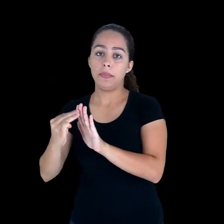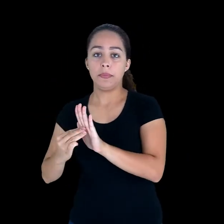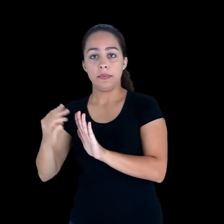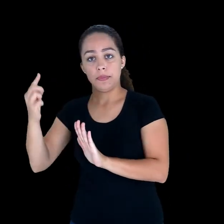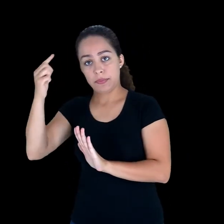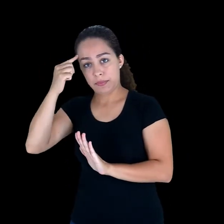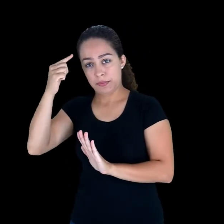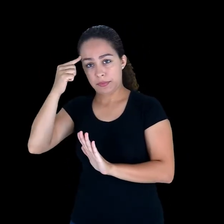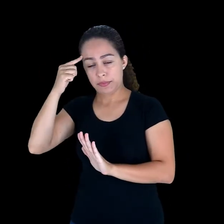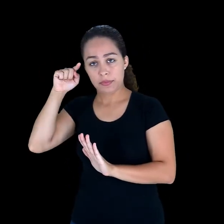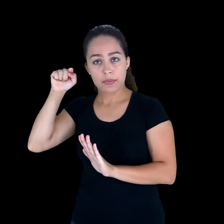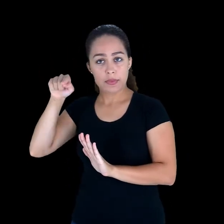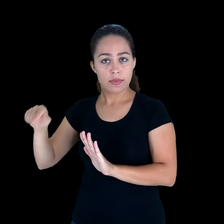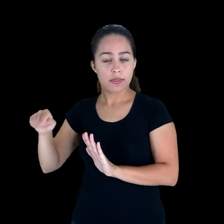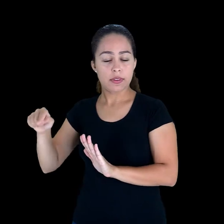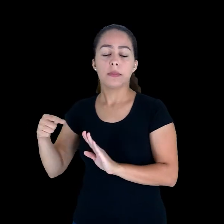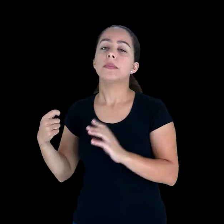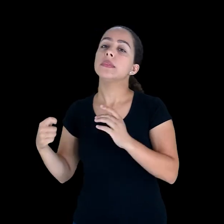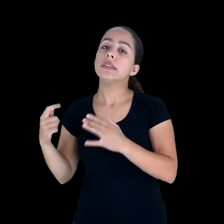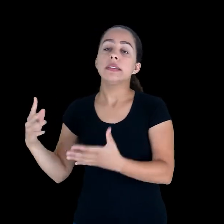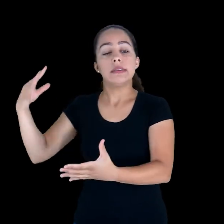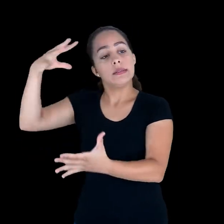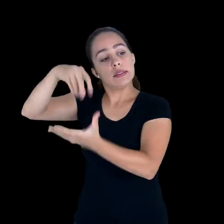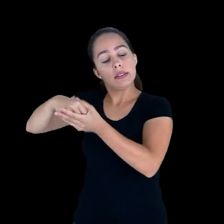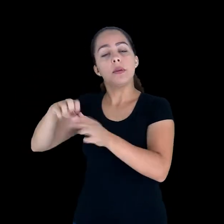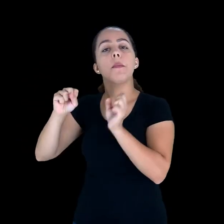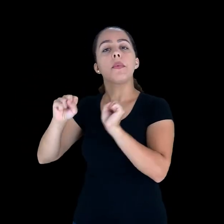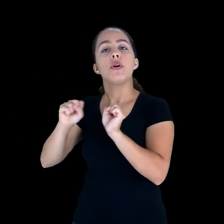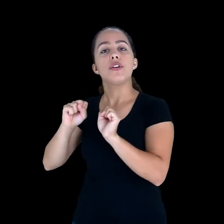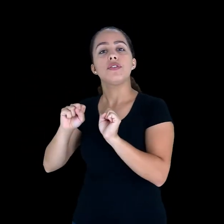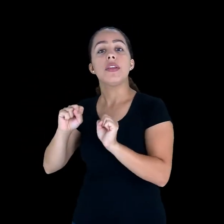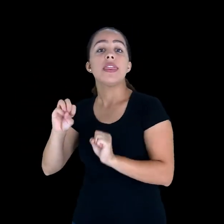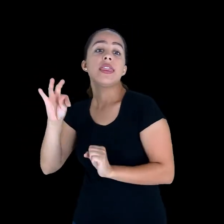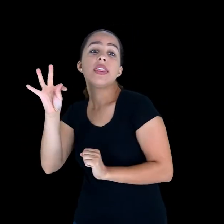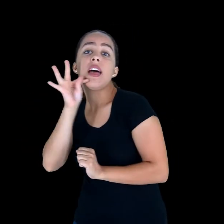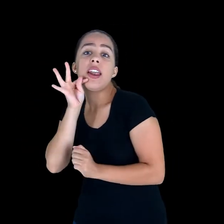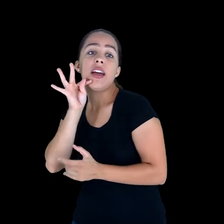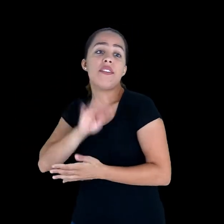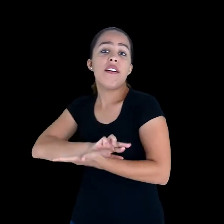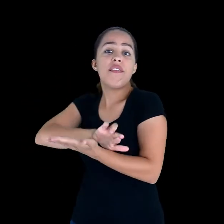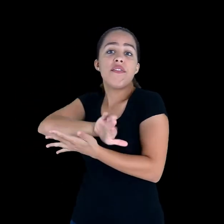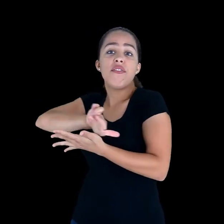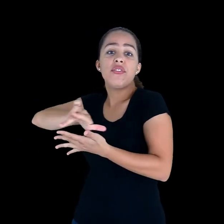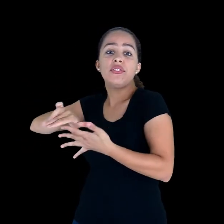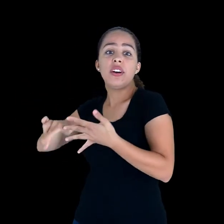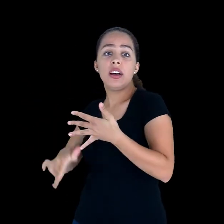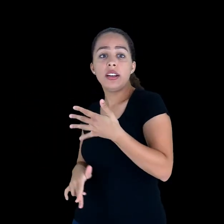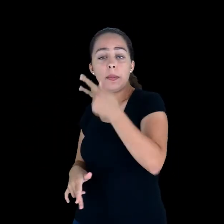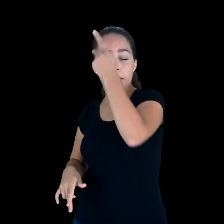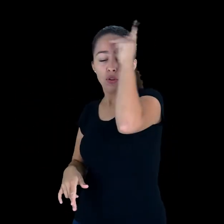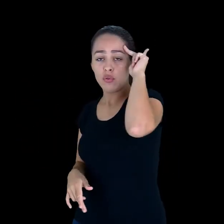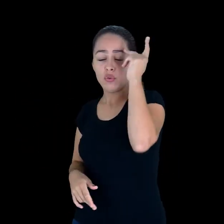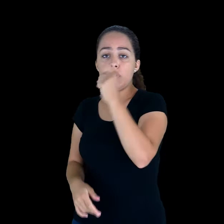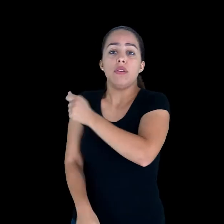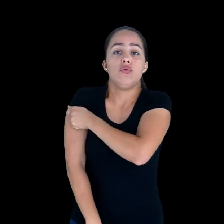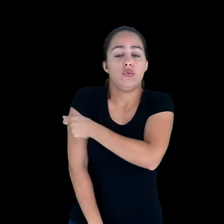trabalha a gamificação, eu posso, dentro daquela dinâmica, ter diversas tarefas para os estudantes que vão